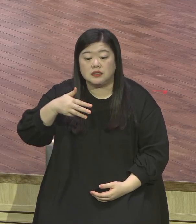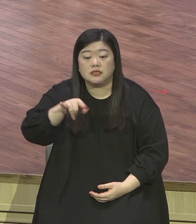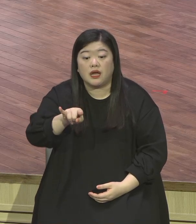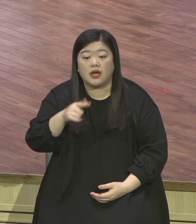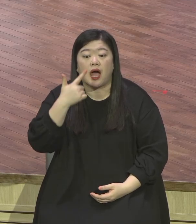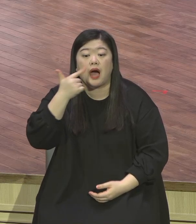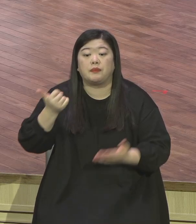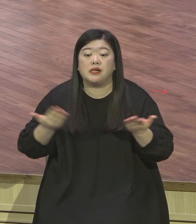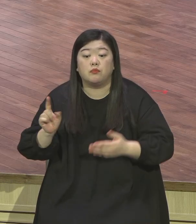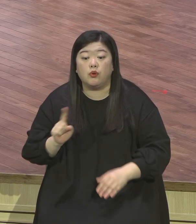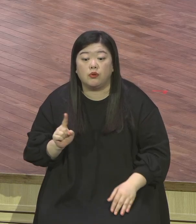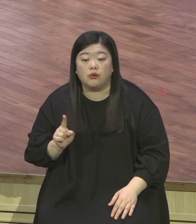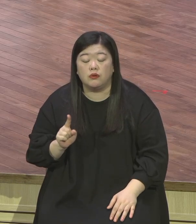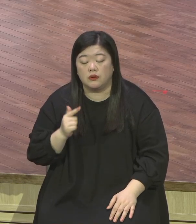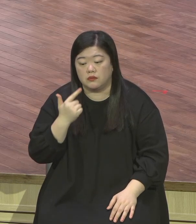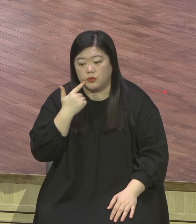이 단순한 말 아니죠